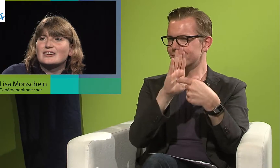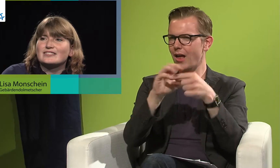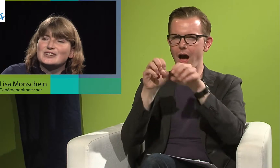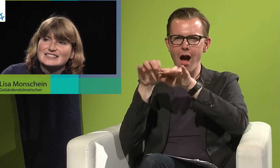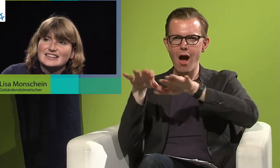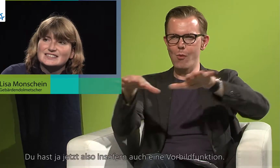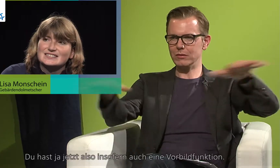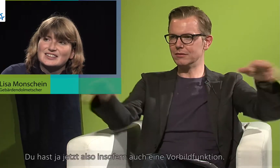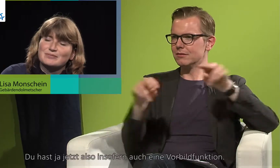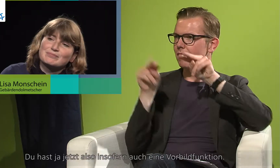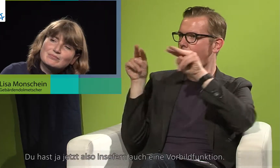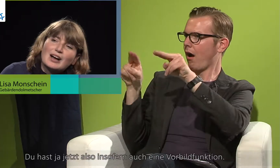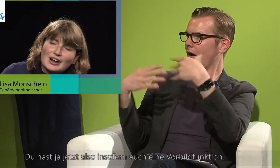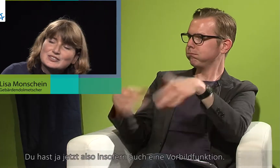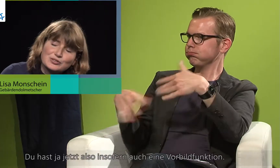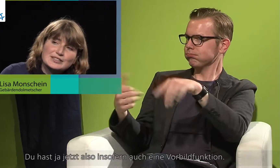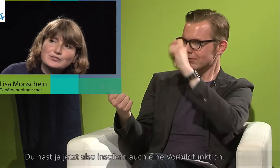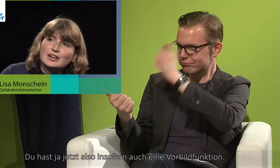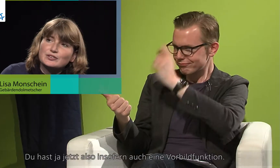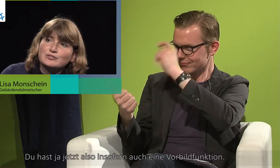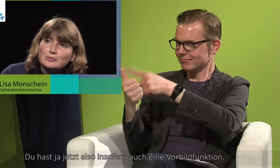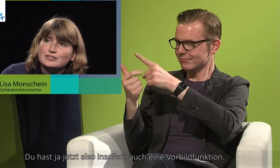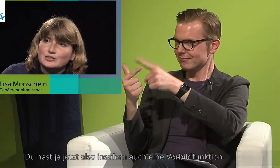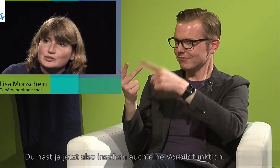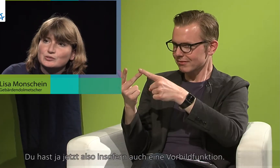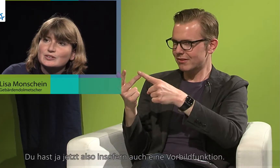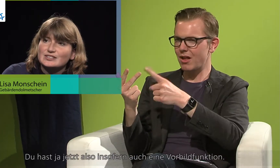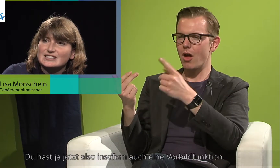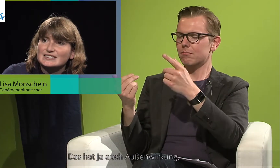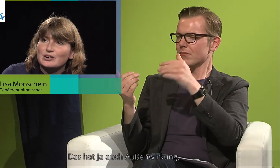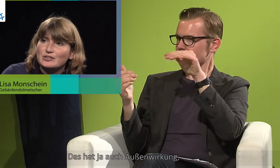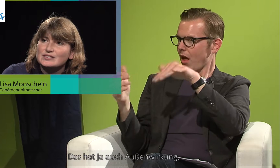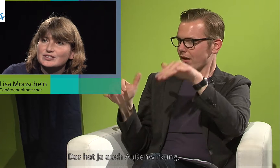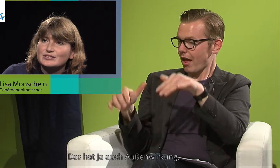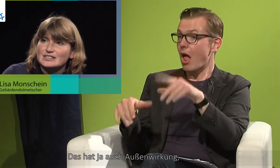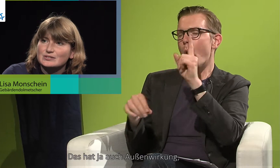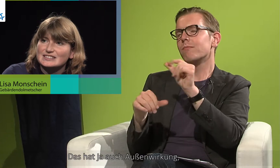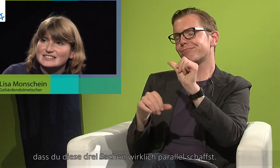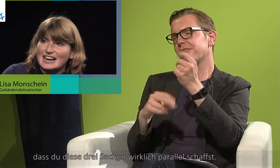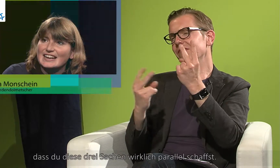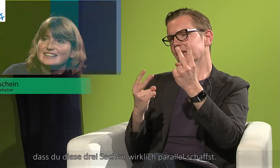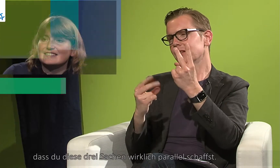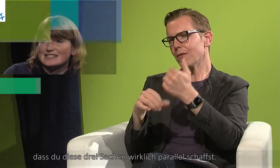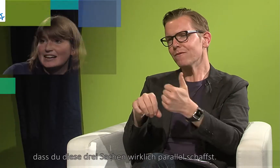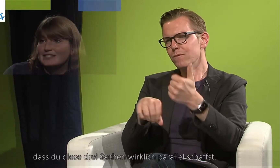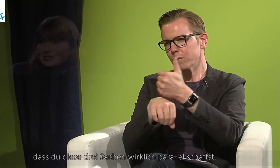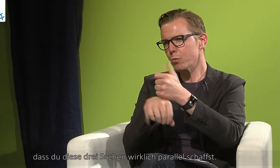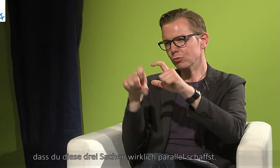Du hast ja jetzt insofern auch eine Vorbildfunktion, also das hat ja auch Außenwirkung, dass du diese drei Sachen wirklich